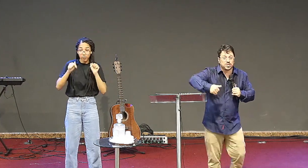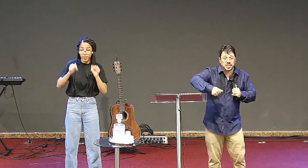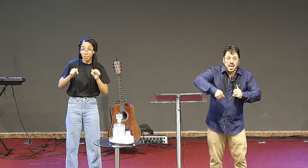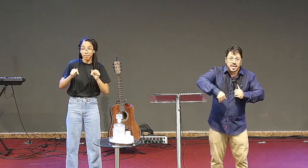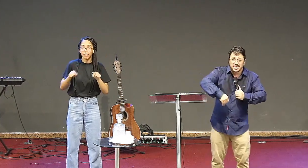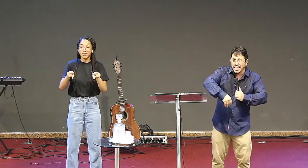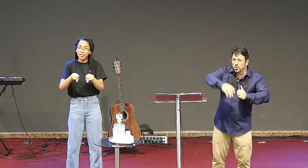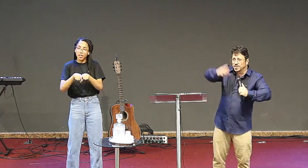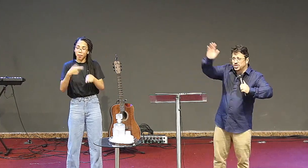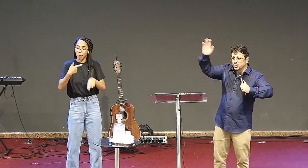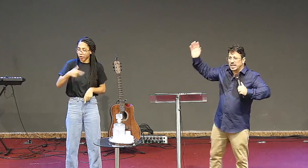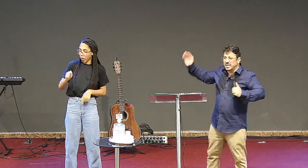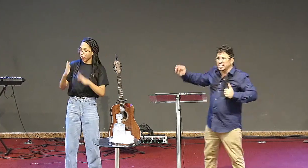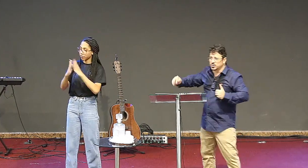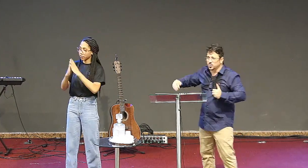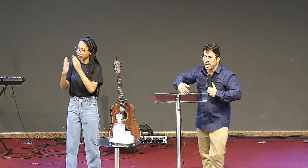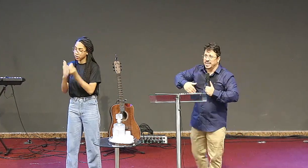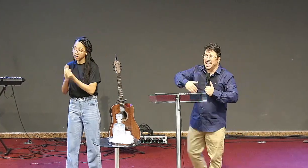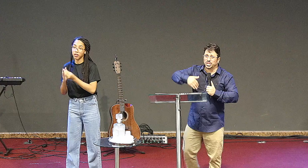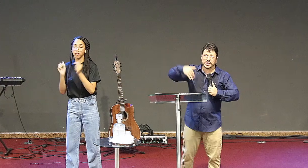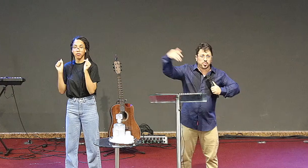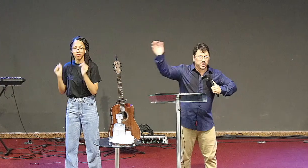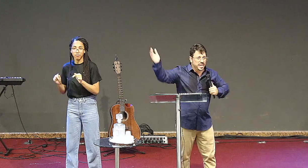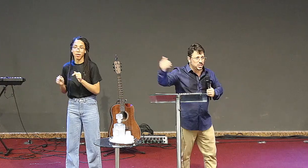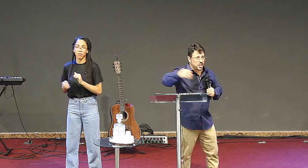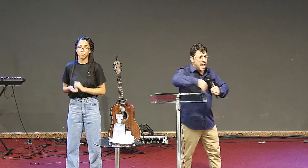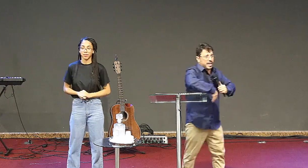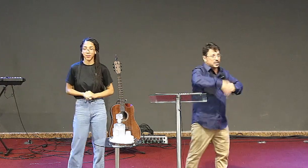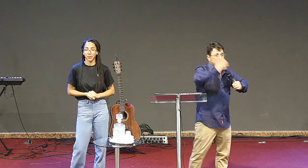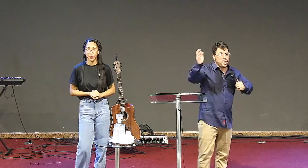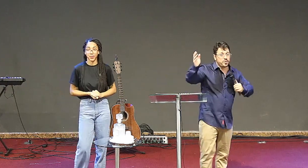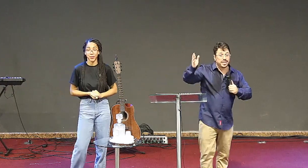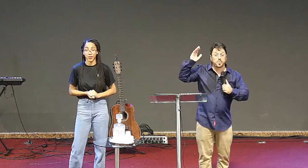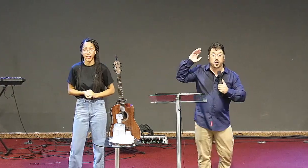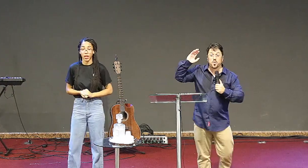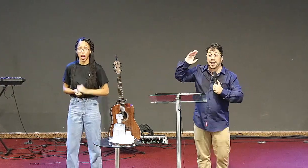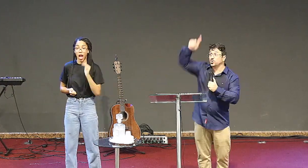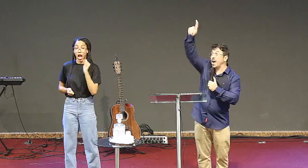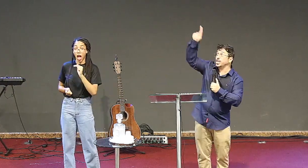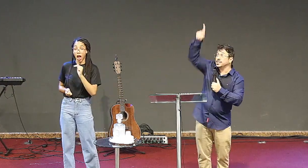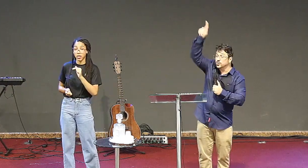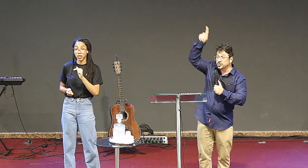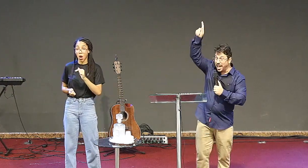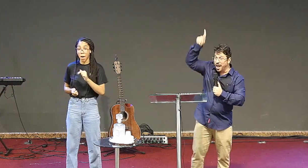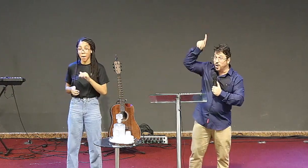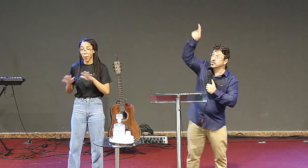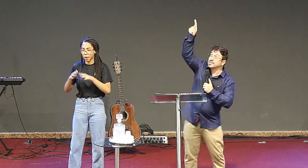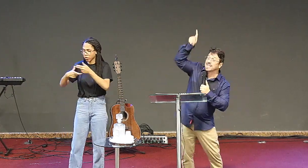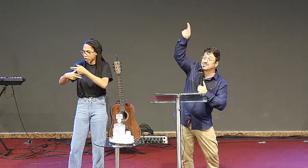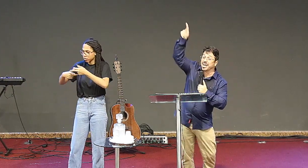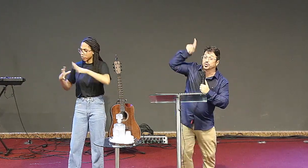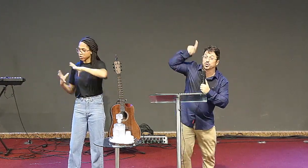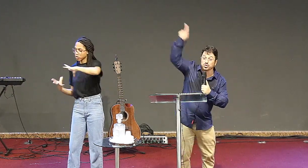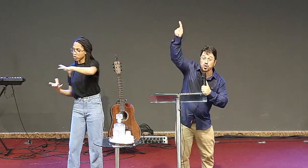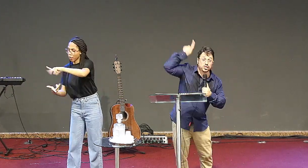preocupados em denominacionalismo, em agenda política, em não sei o quê, estão preocupados com a agenda do céu, do que está saindo do trono de